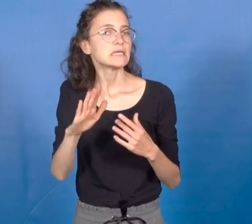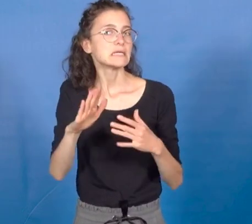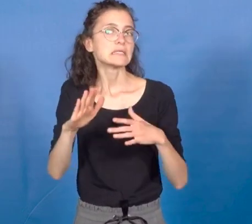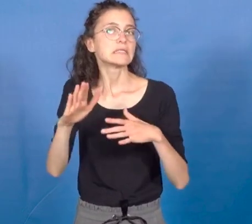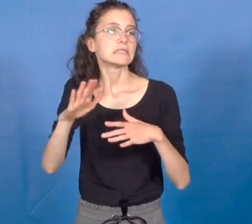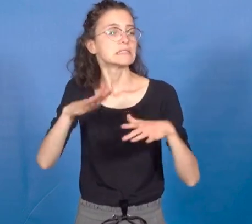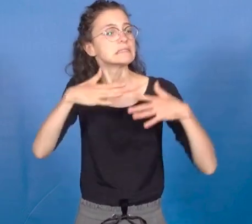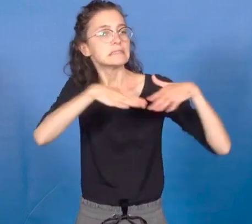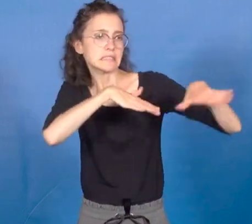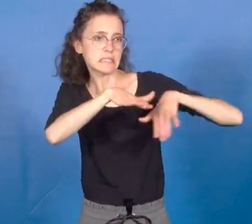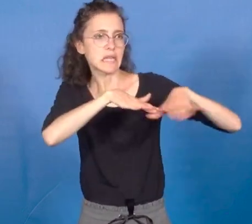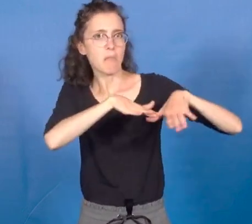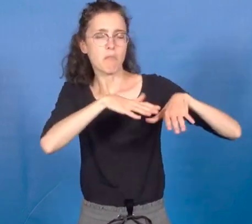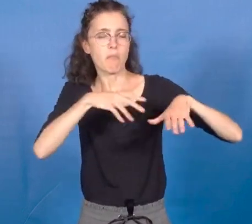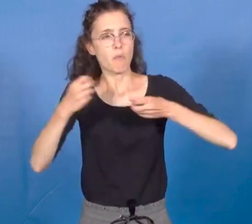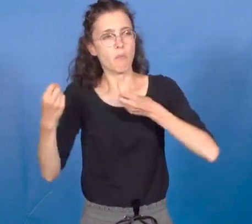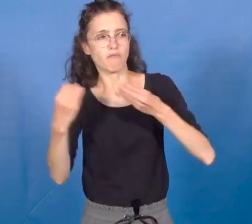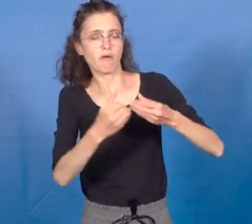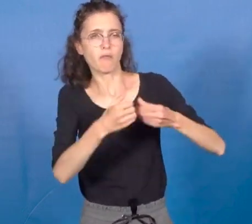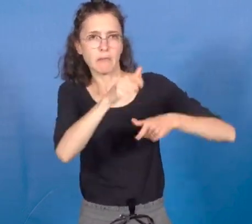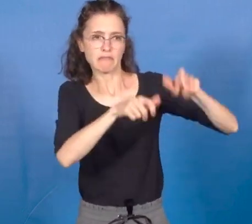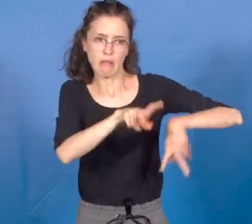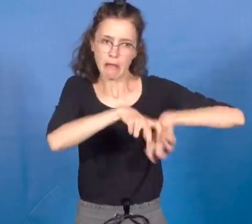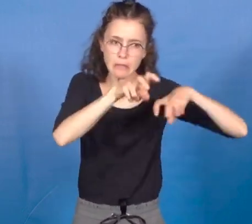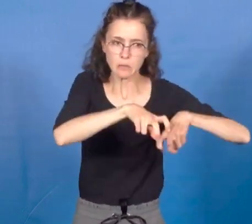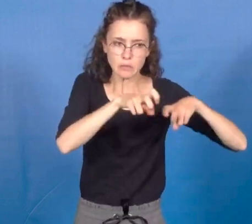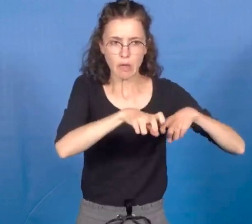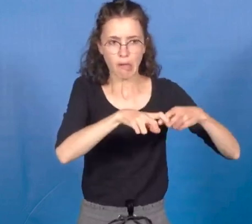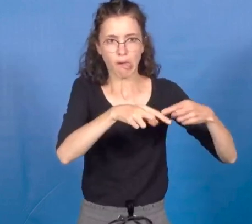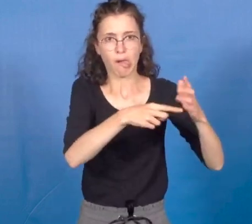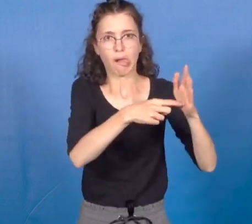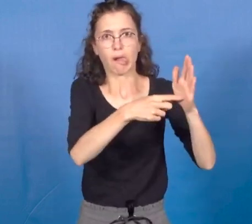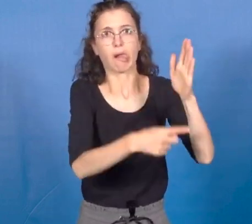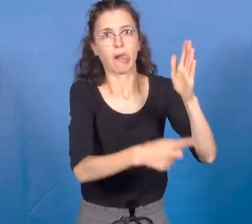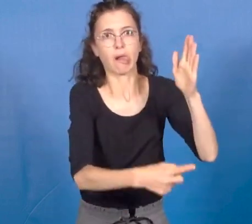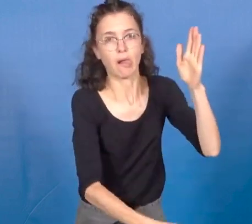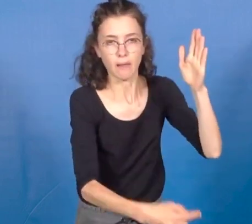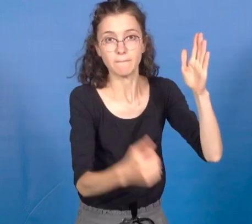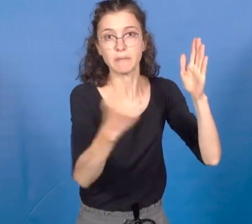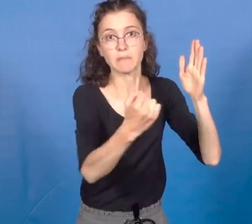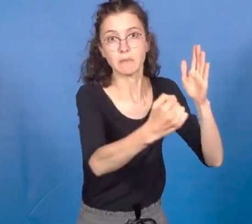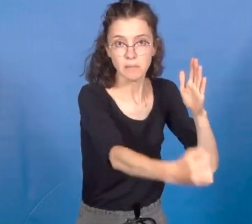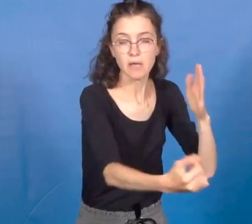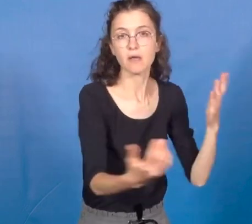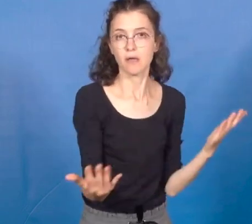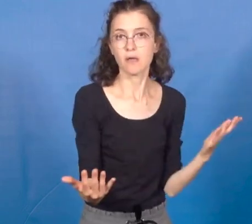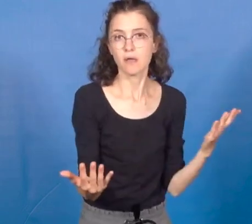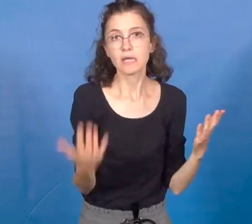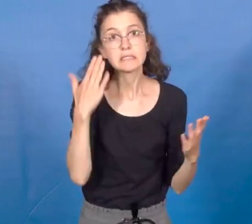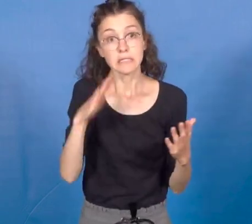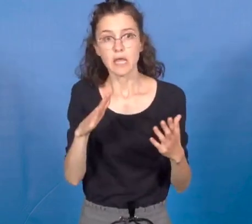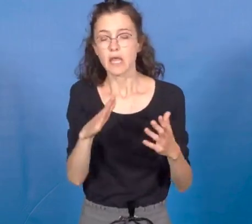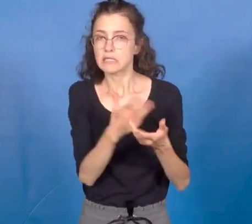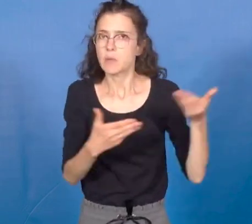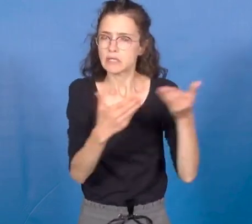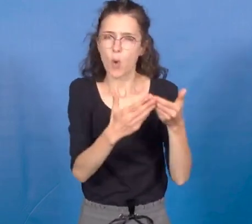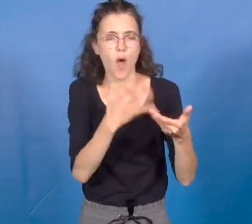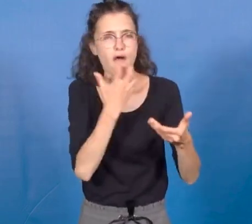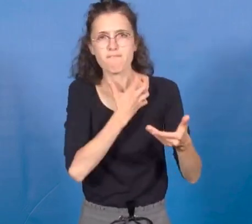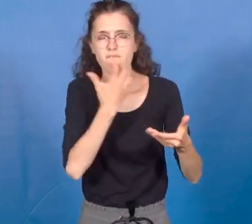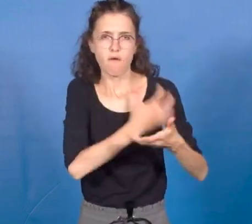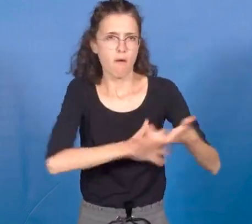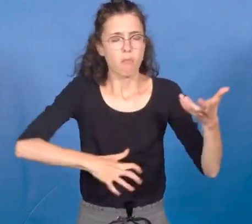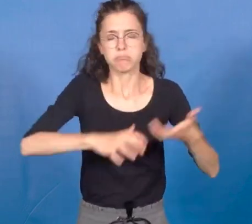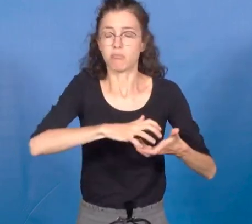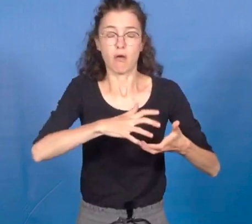agriculteurs et une solitude énorme et de plus en plus dramatique. On connaît le taux de suicide, alors que des paysans qui